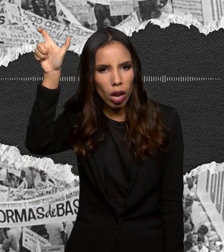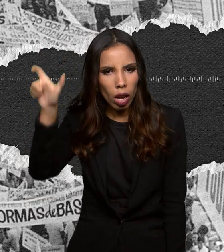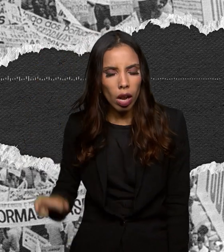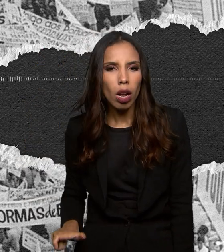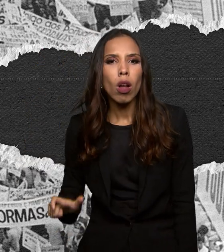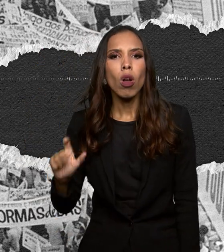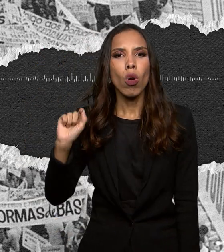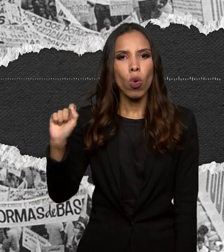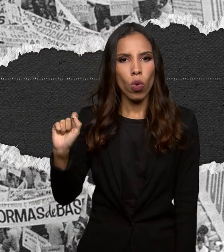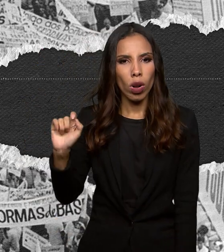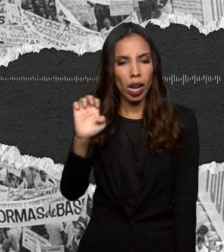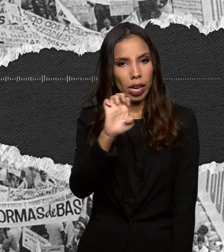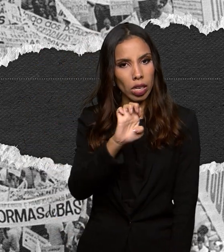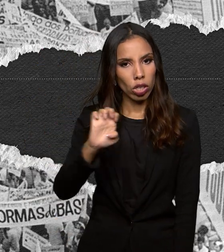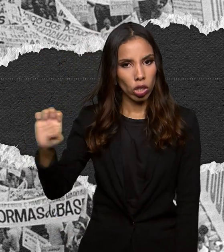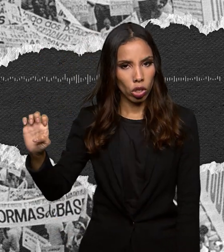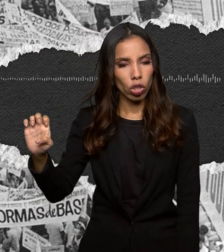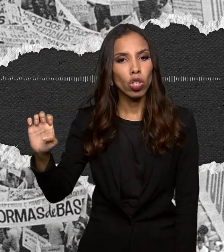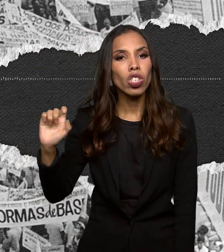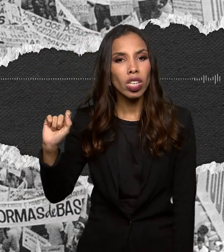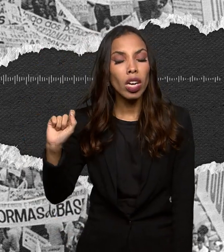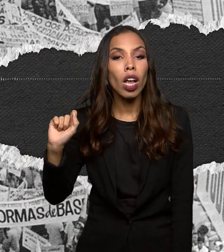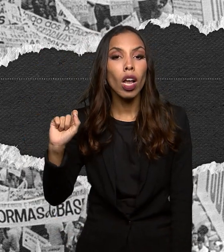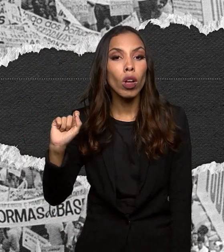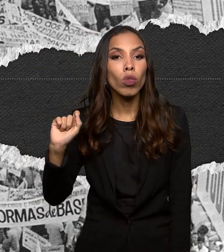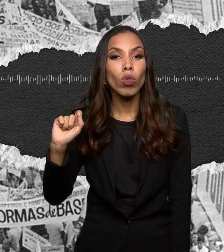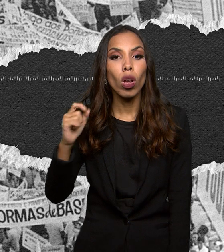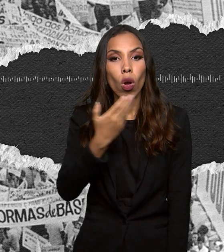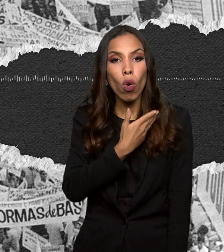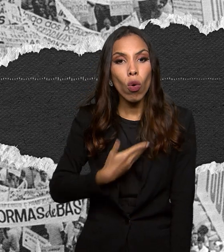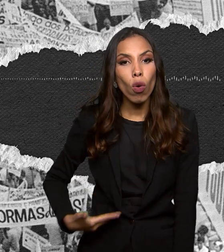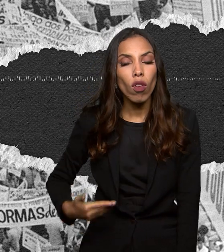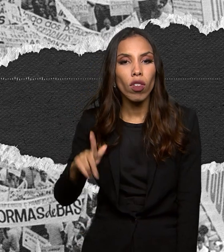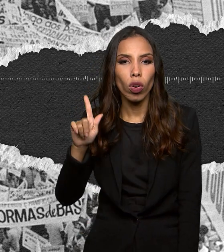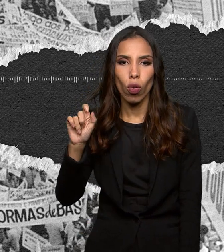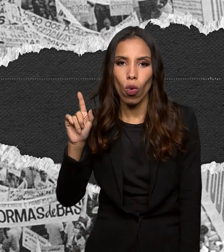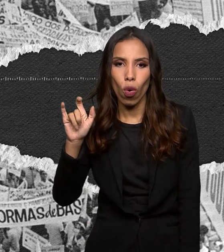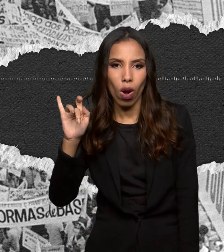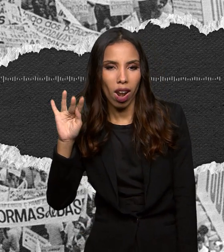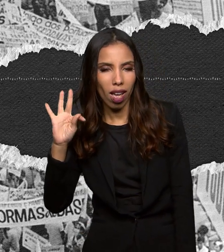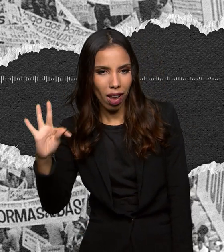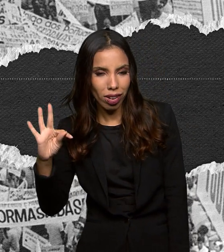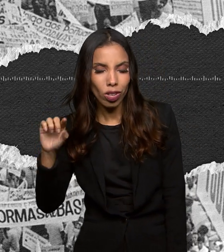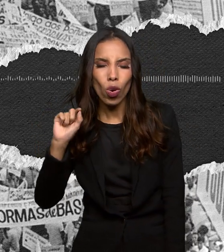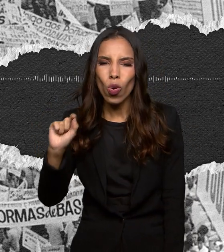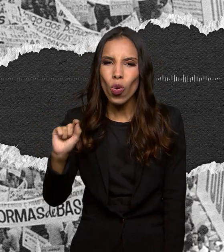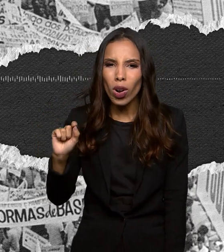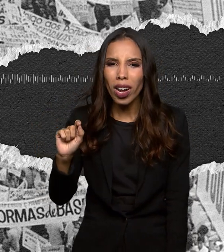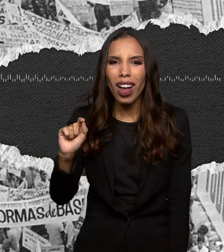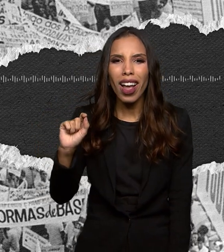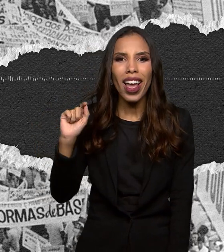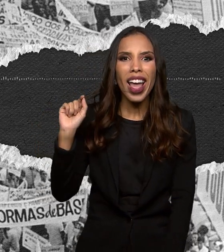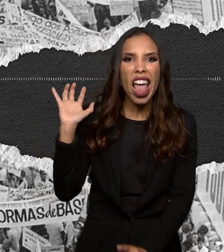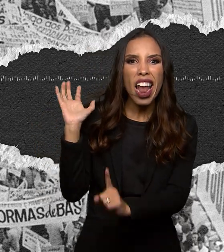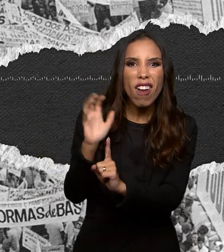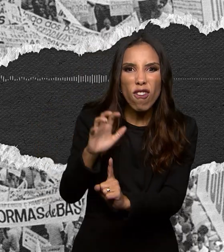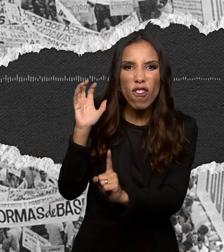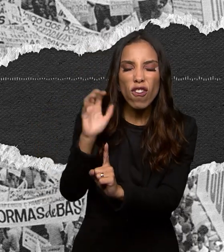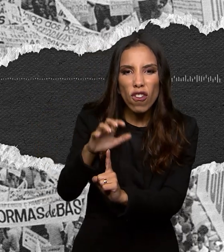esquerda o governo de Goulart mas esse fato está longe de indicar que havia uma influência predominante dos comunistas no